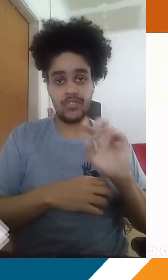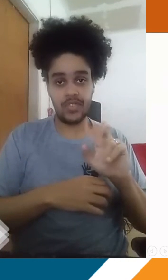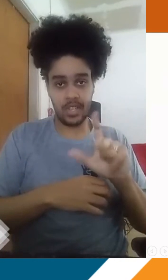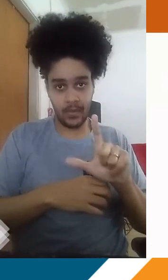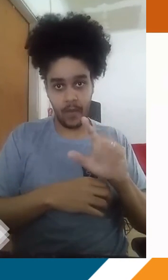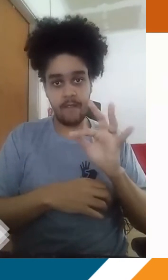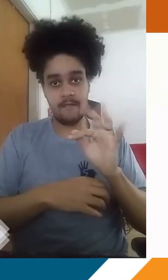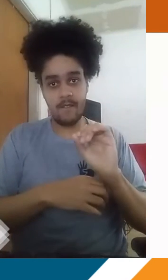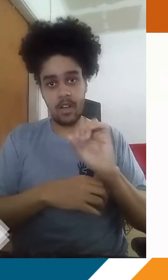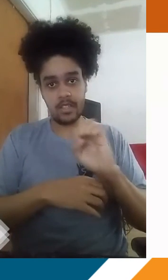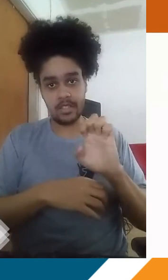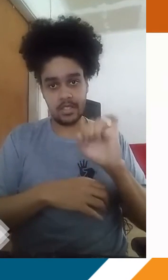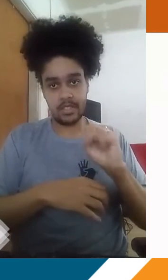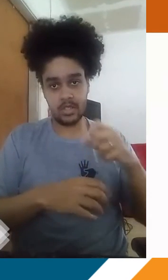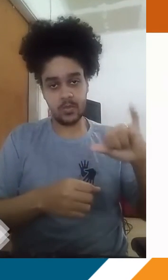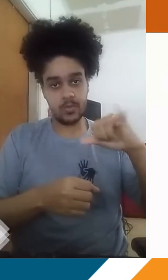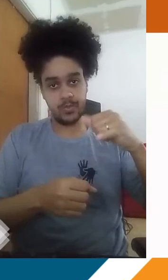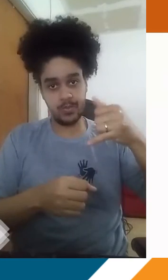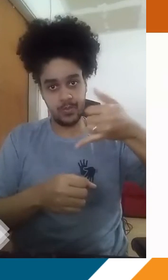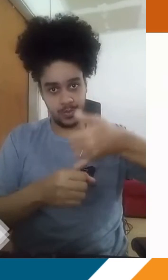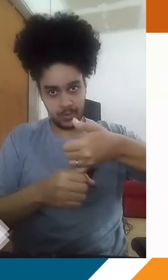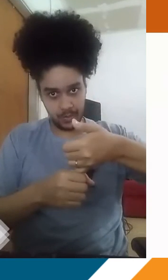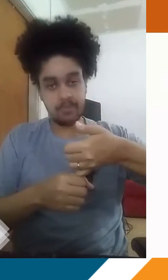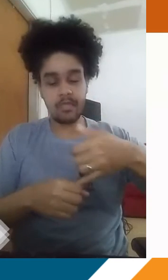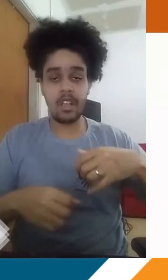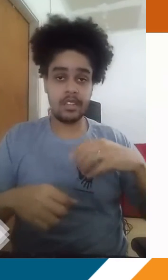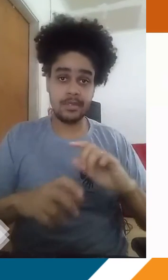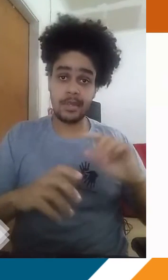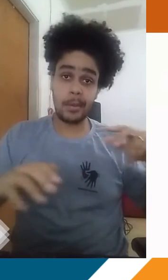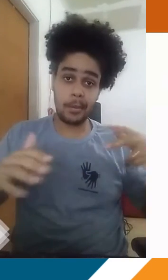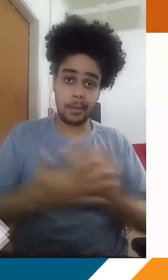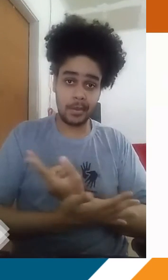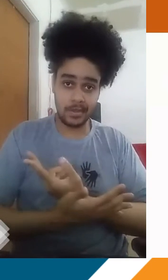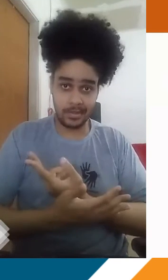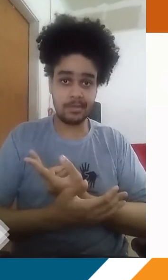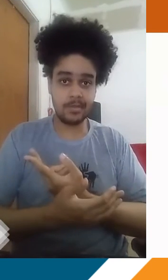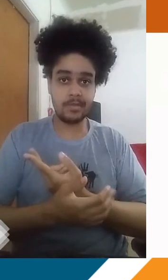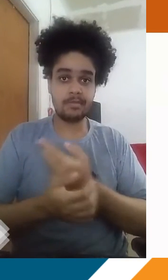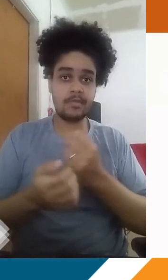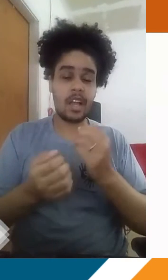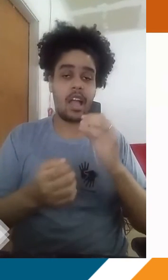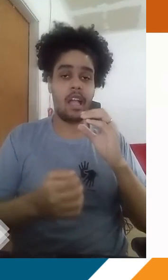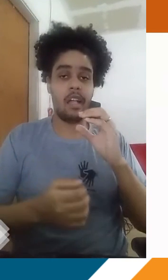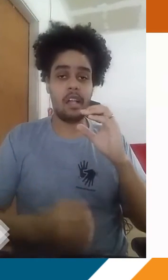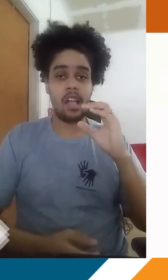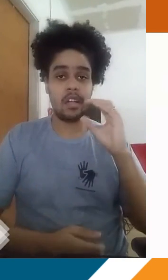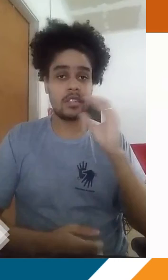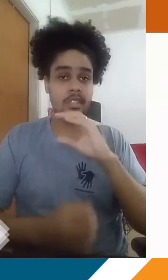superprodução desses gases para a atmosfera e, consequentemente, o processo, a formação do processo de aquecimento